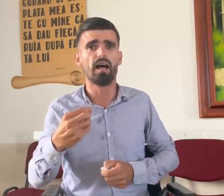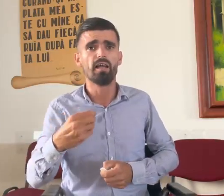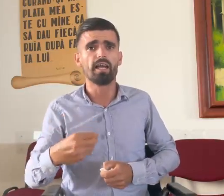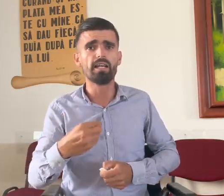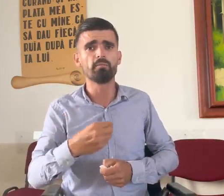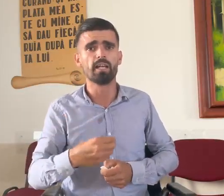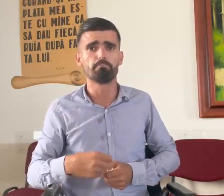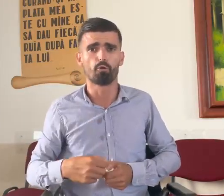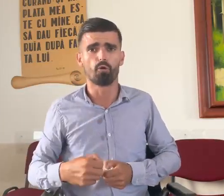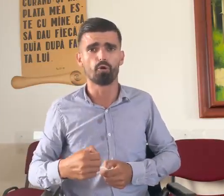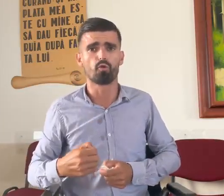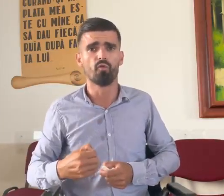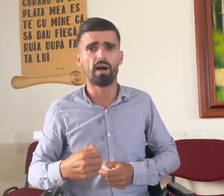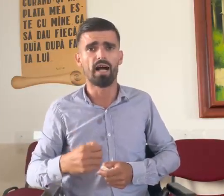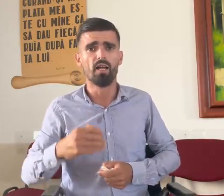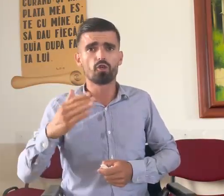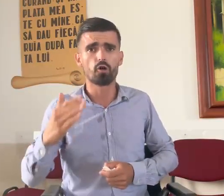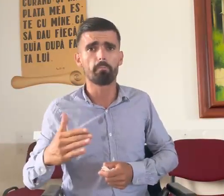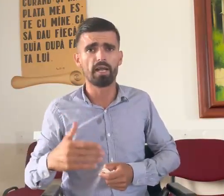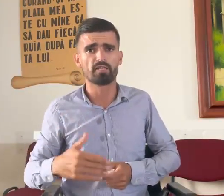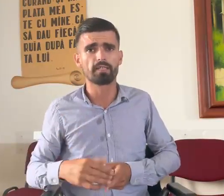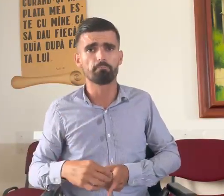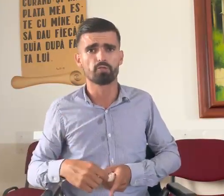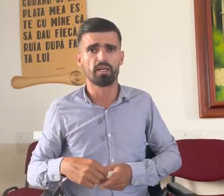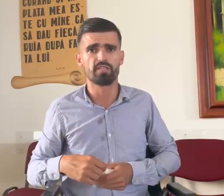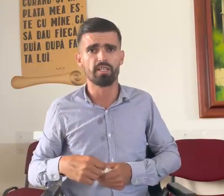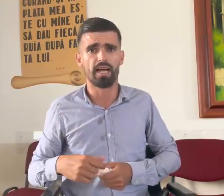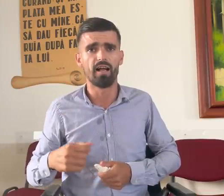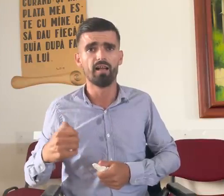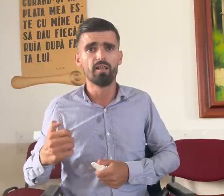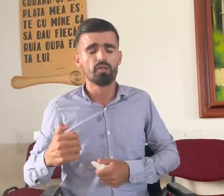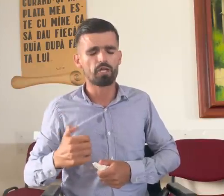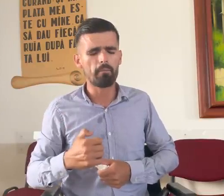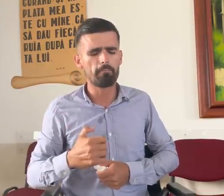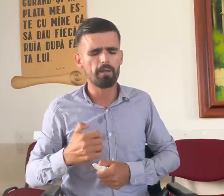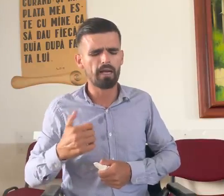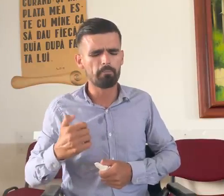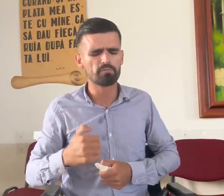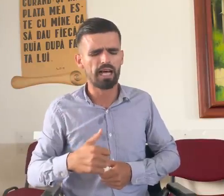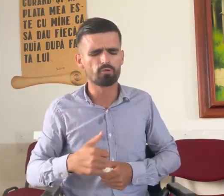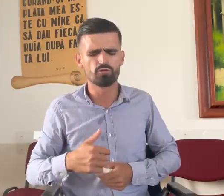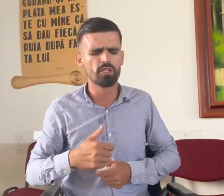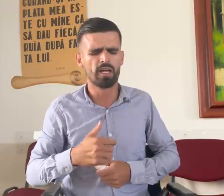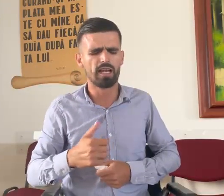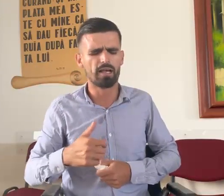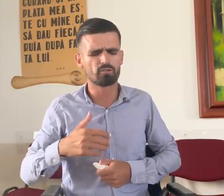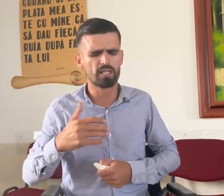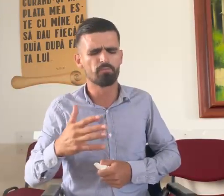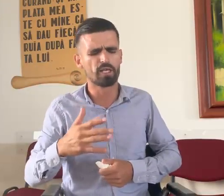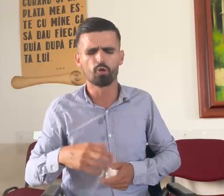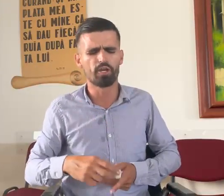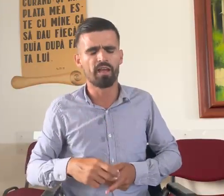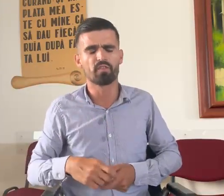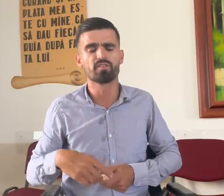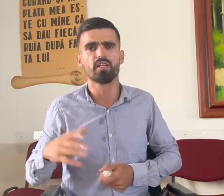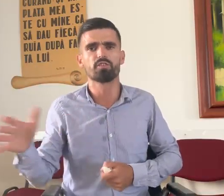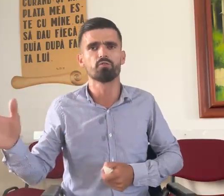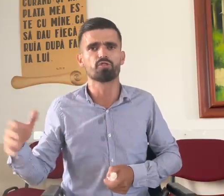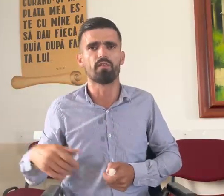elimină puroiul cumva și oprește putrăzirea, și am dat cu din ăla timp de doi ani de zile și nu s-a